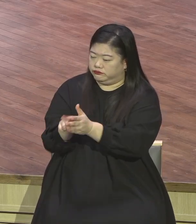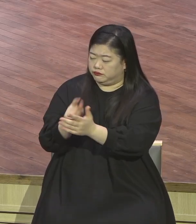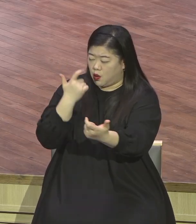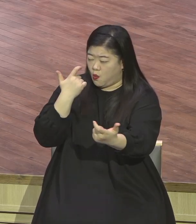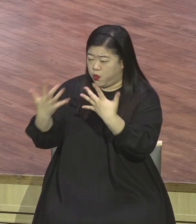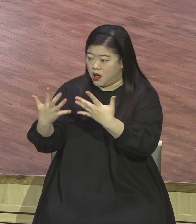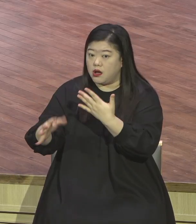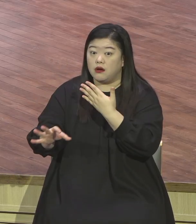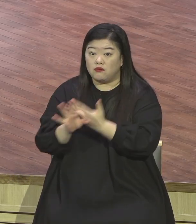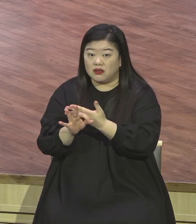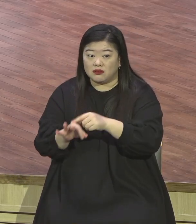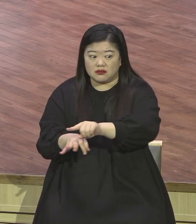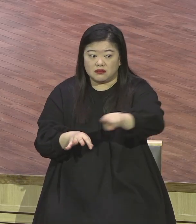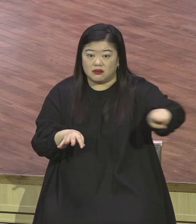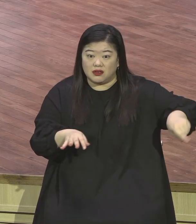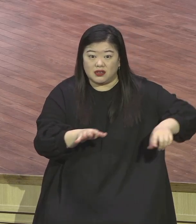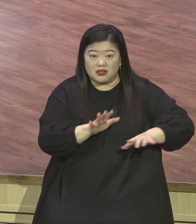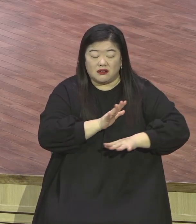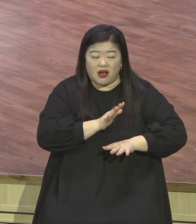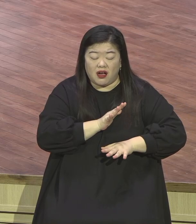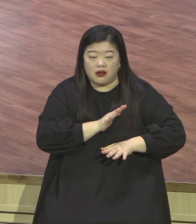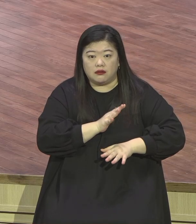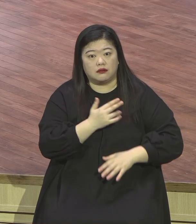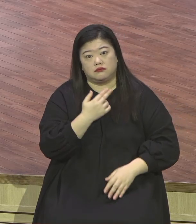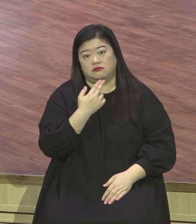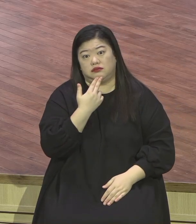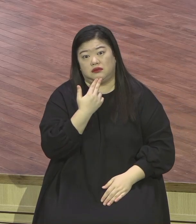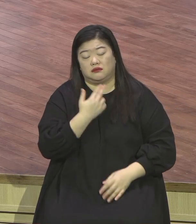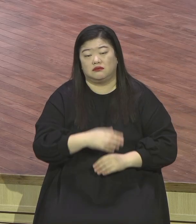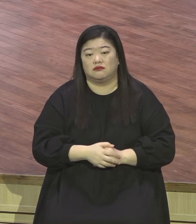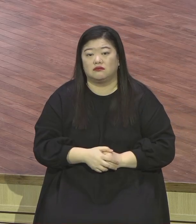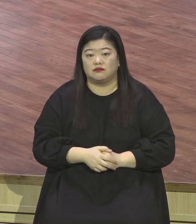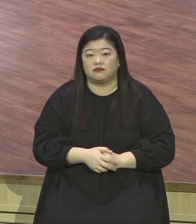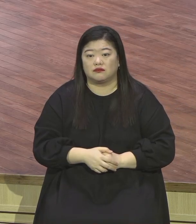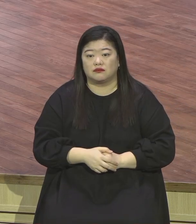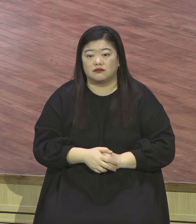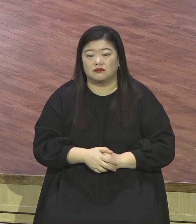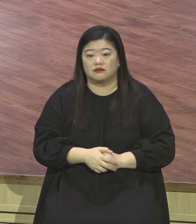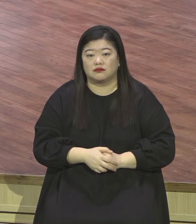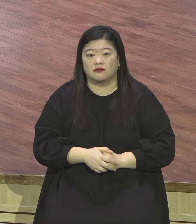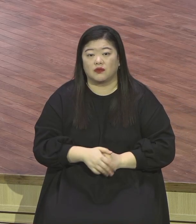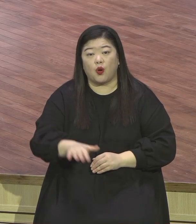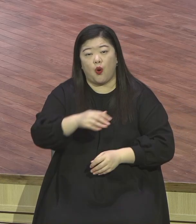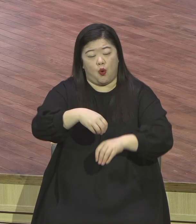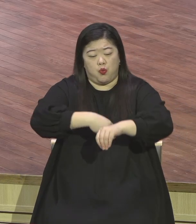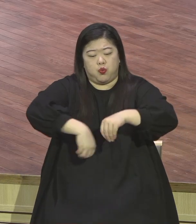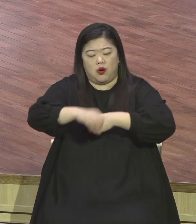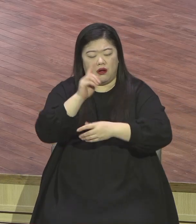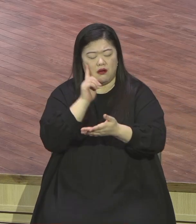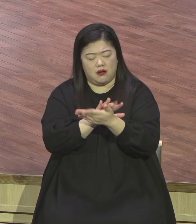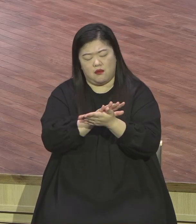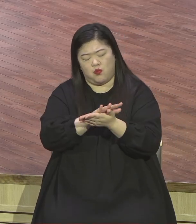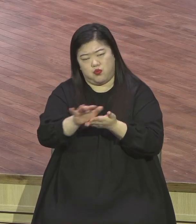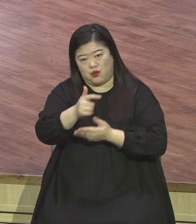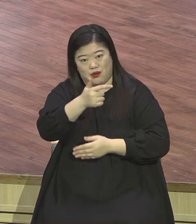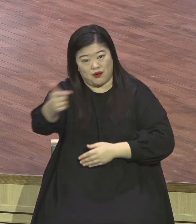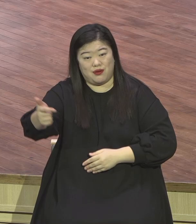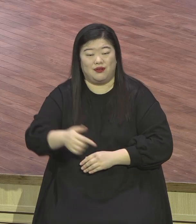땅에서는 기뻐하실 이분 자들 중에 모여 평화로다 참된 평화